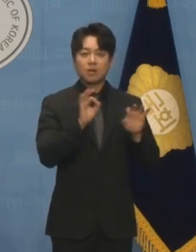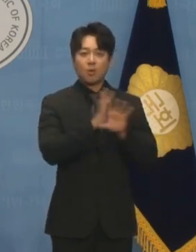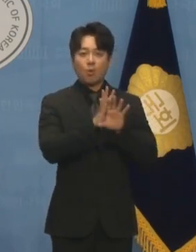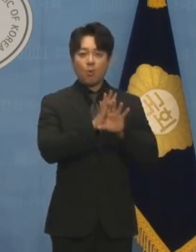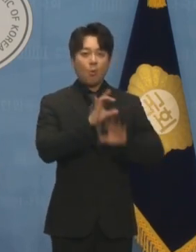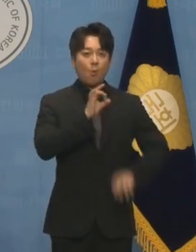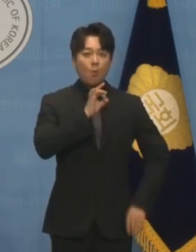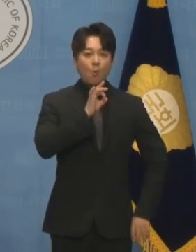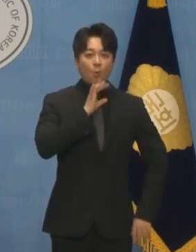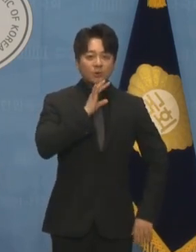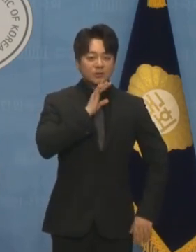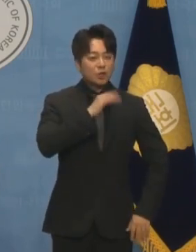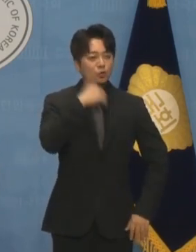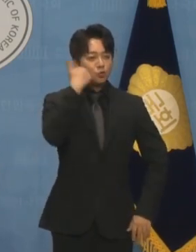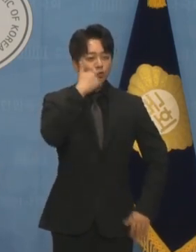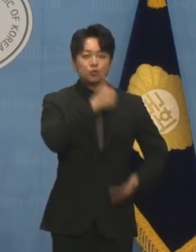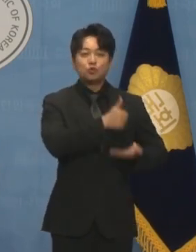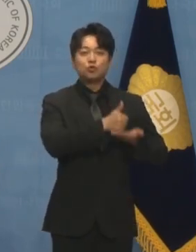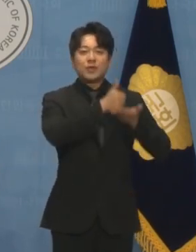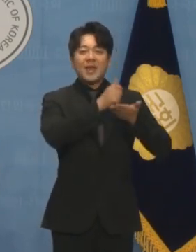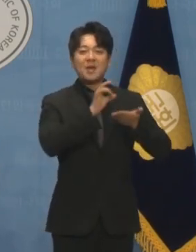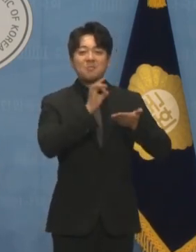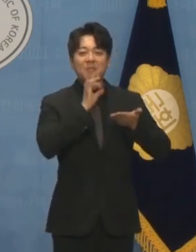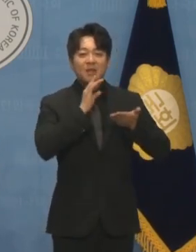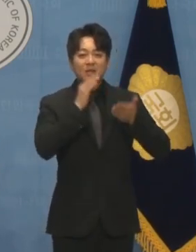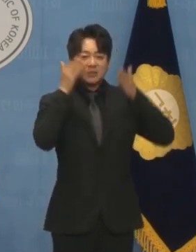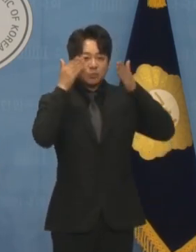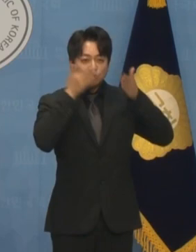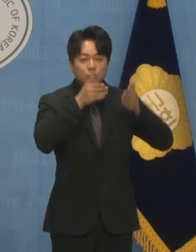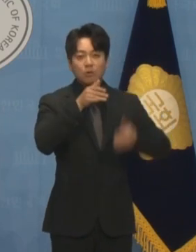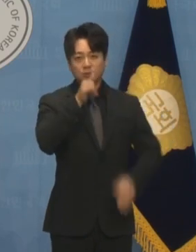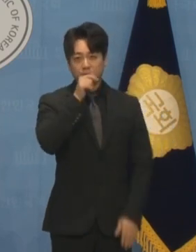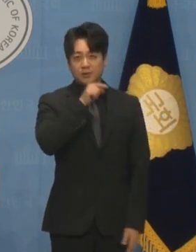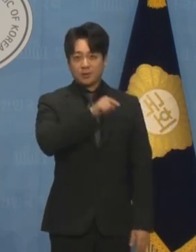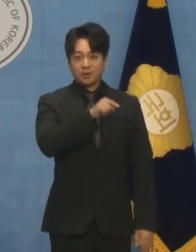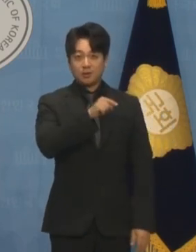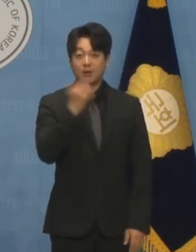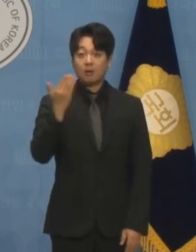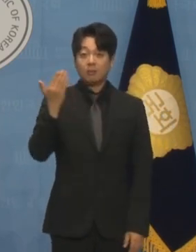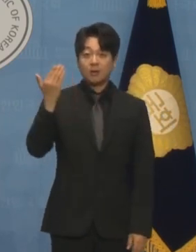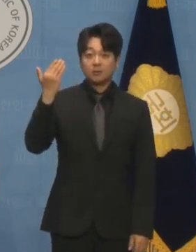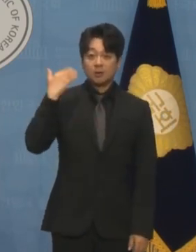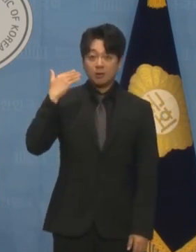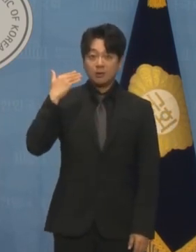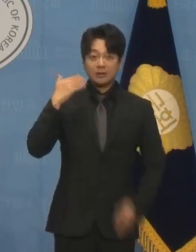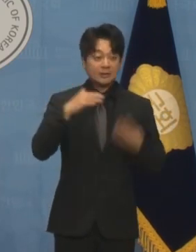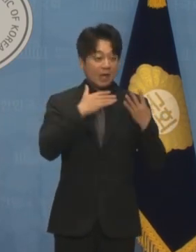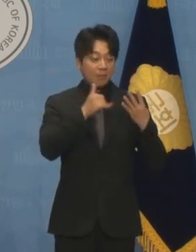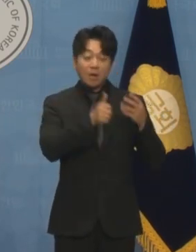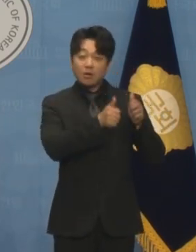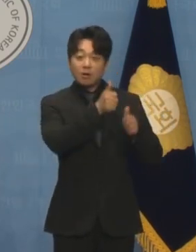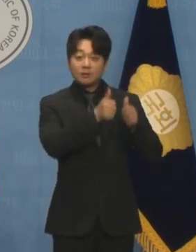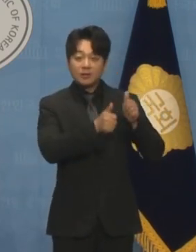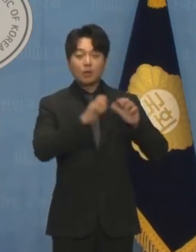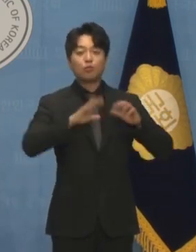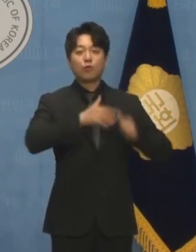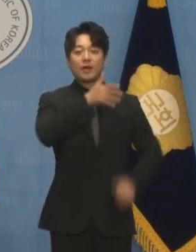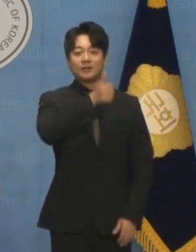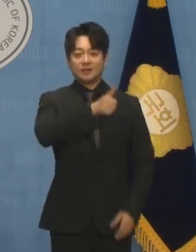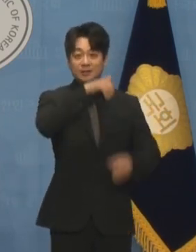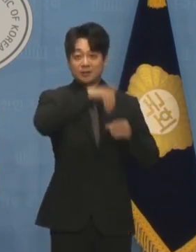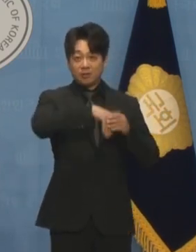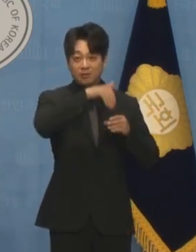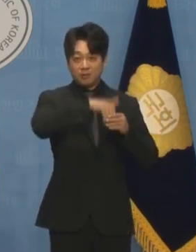추대만이 난무하고 있습니다. 얼마 전까지만 해도 4파전이었던 국회의장선거가